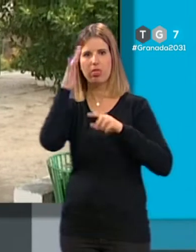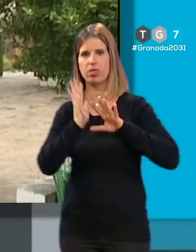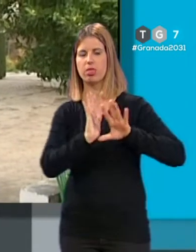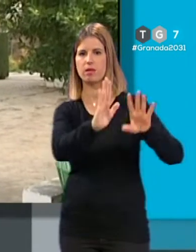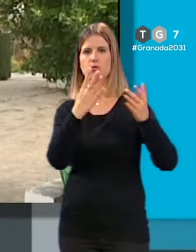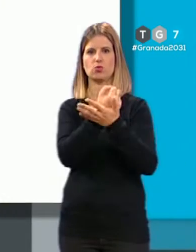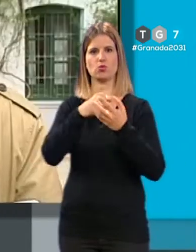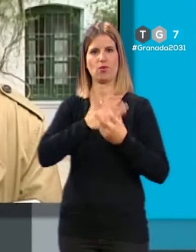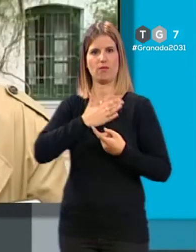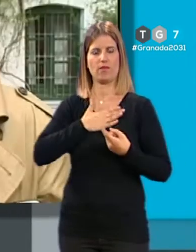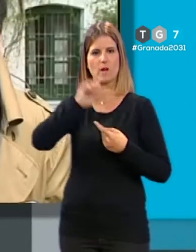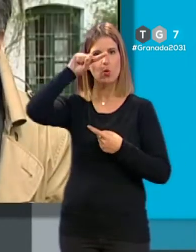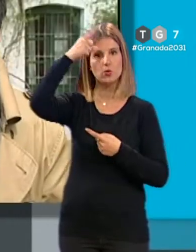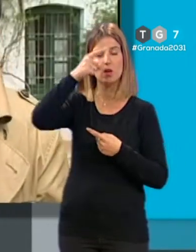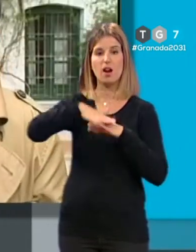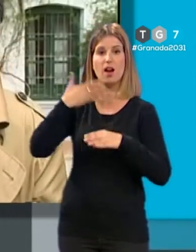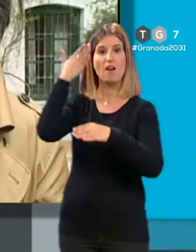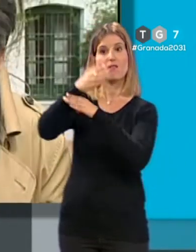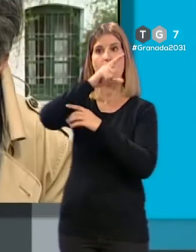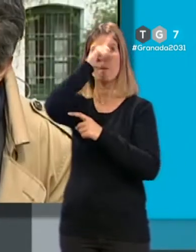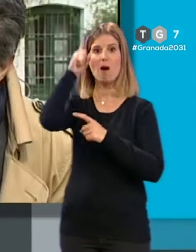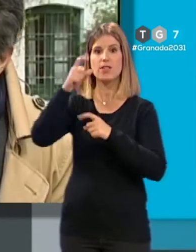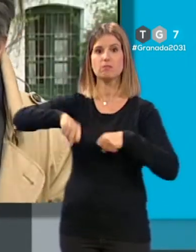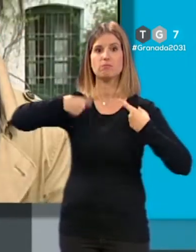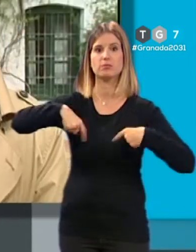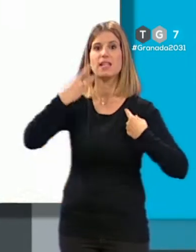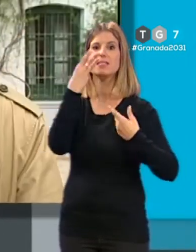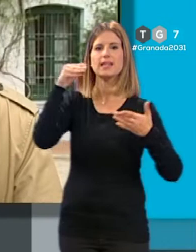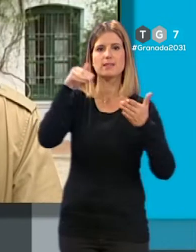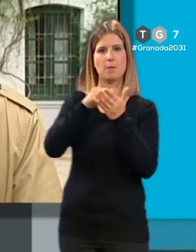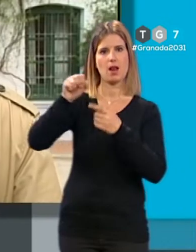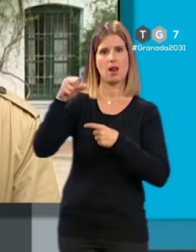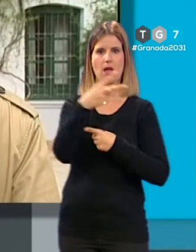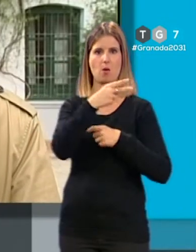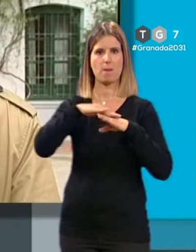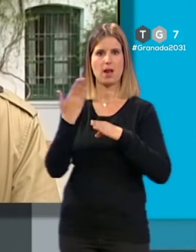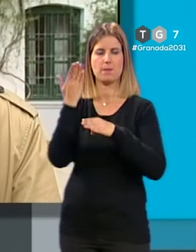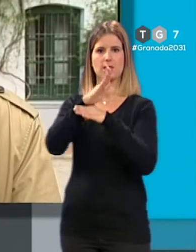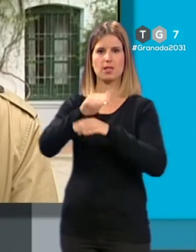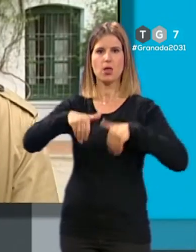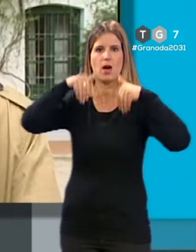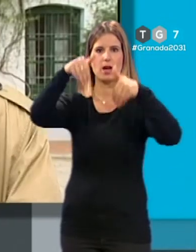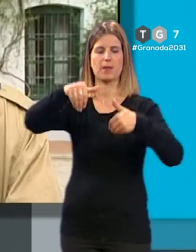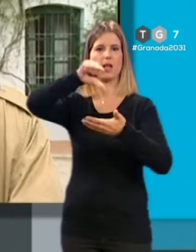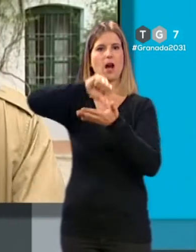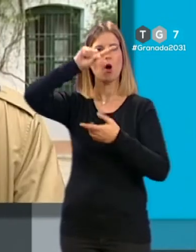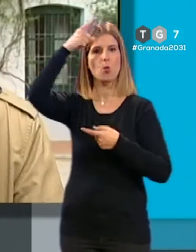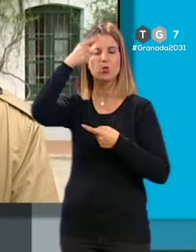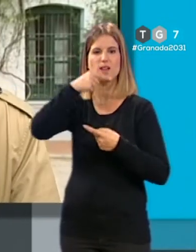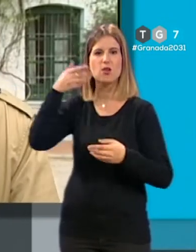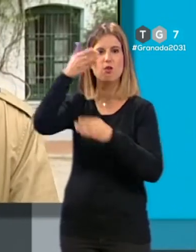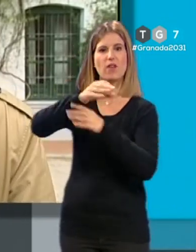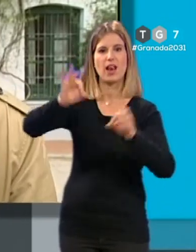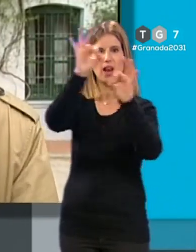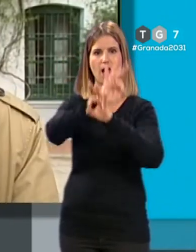todos los bienes culturales. Para irse a Madrid y gastarse 30.000 euros en la presentación de la capitalidad cultural a la que no fue nadie